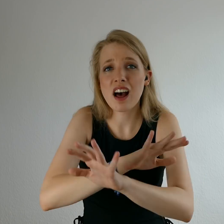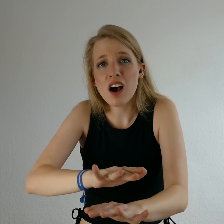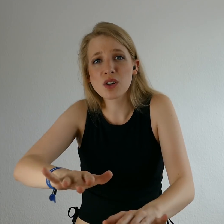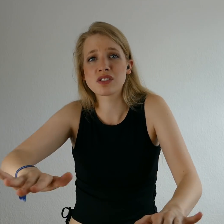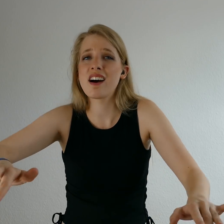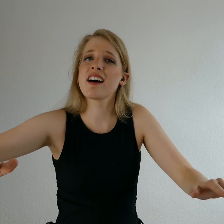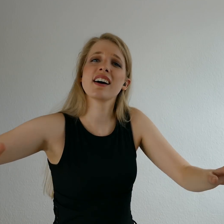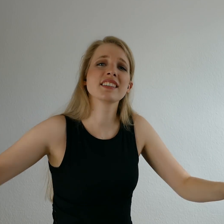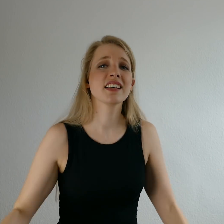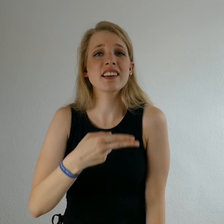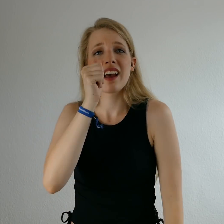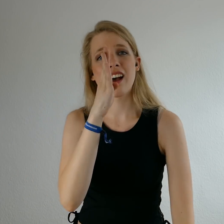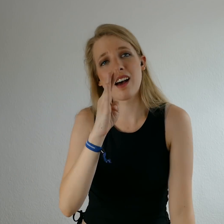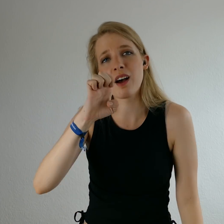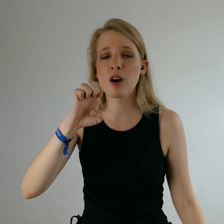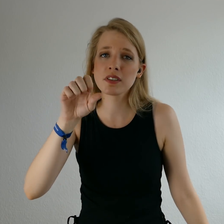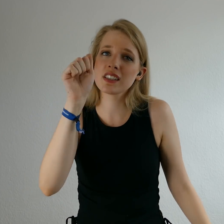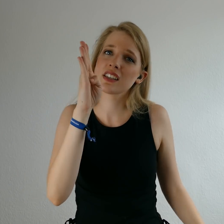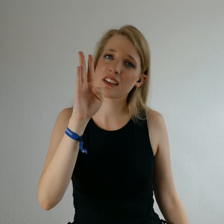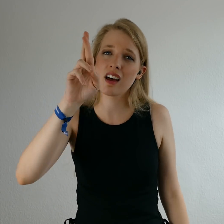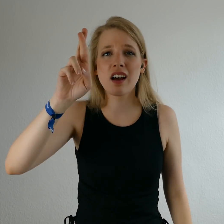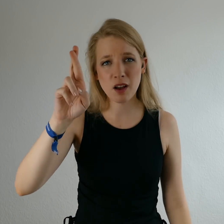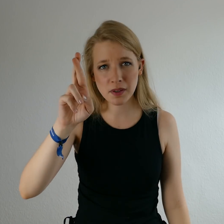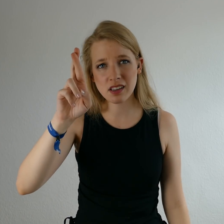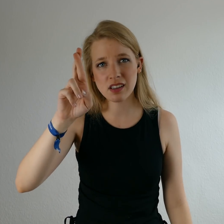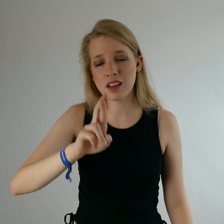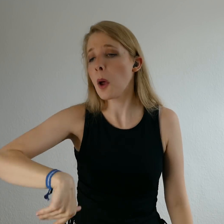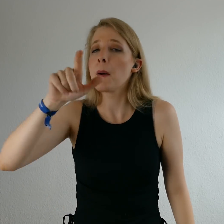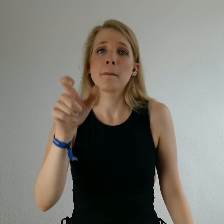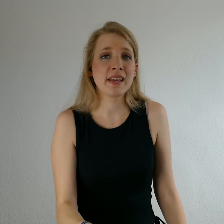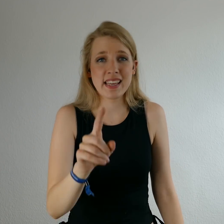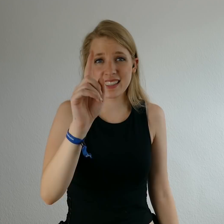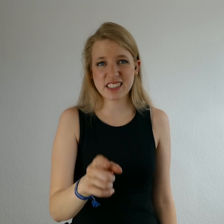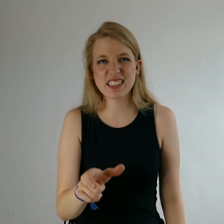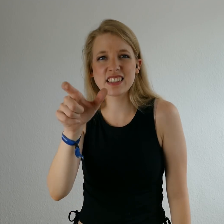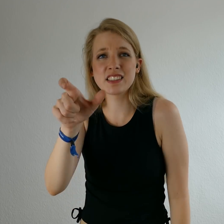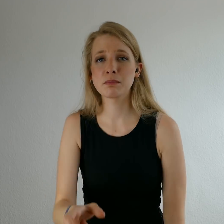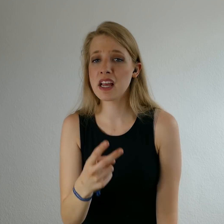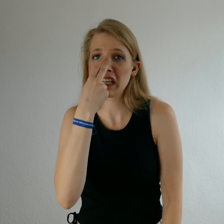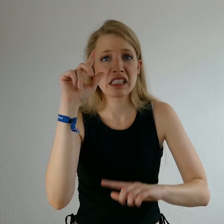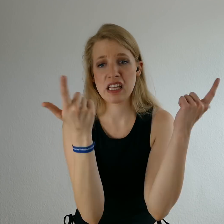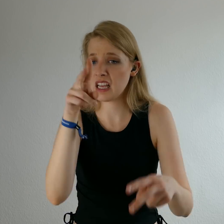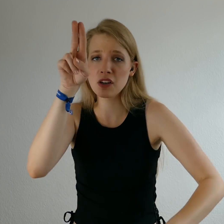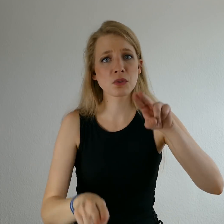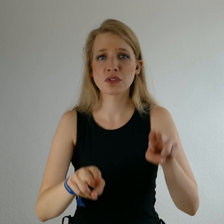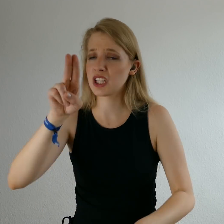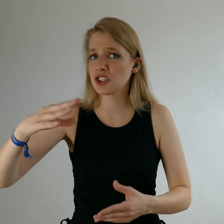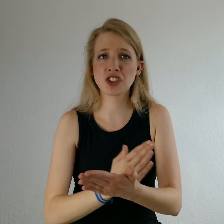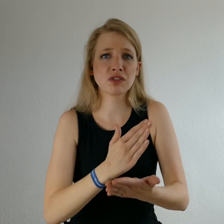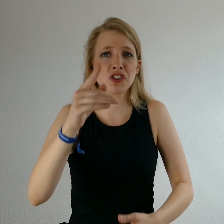rauskommt Habe es, habe Mensch ist Mensch Ich sehe keinen Unterschied zwischen